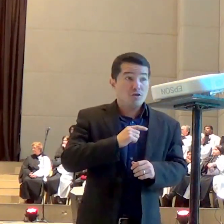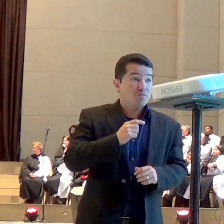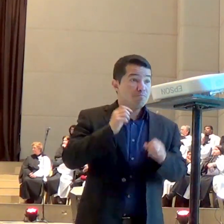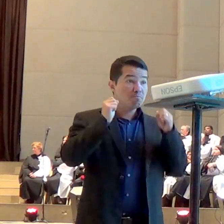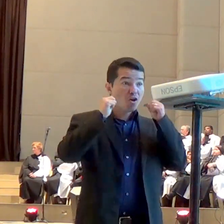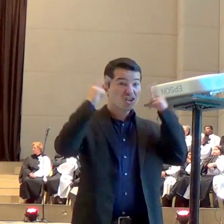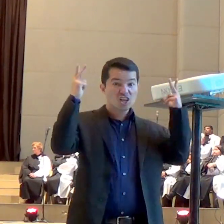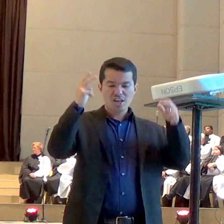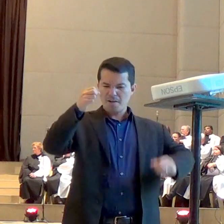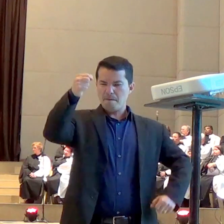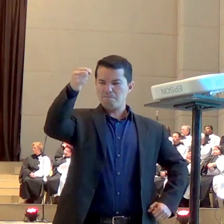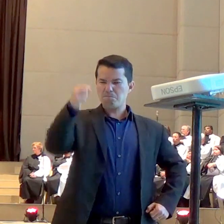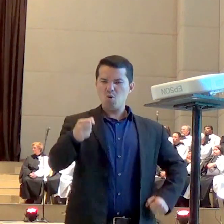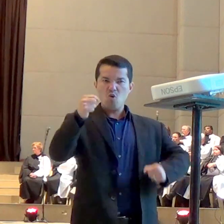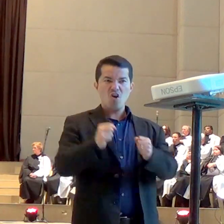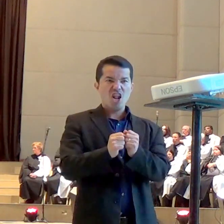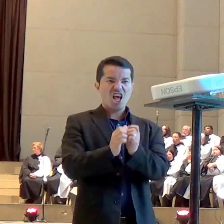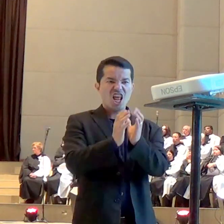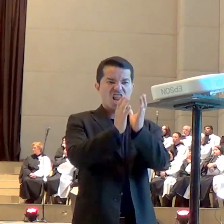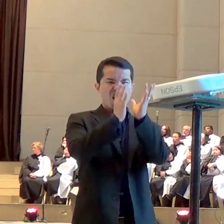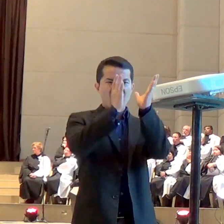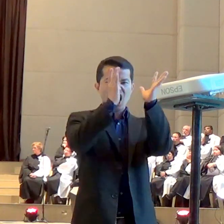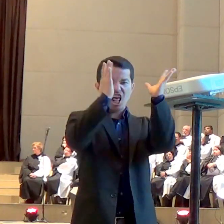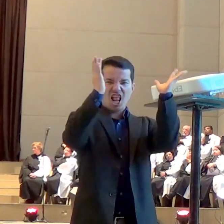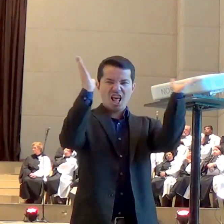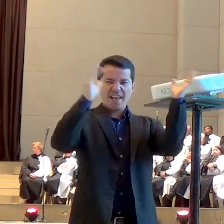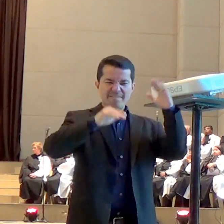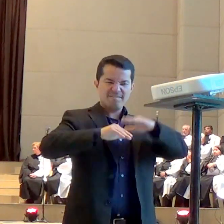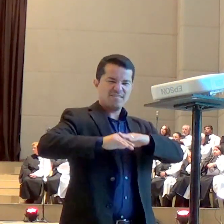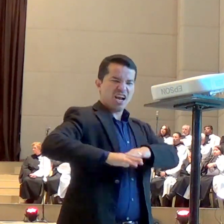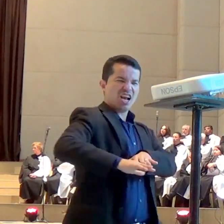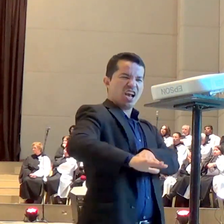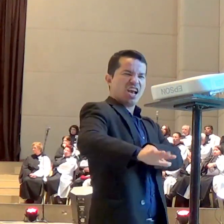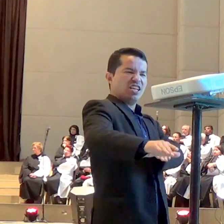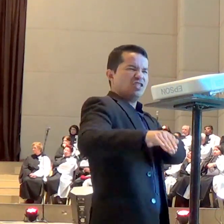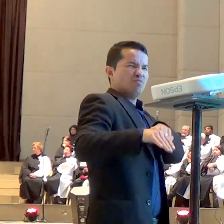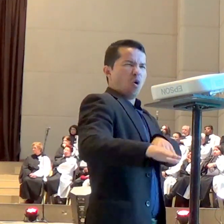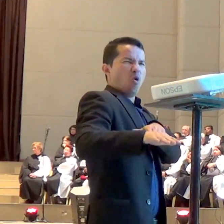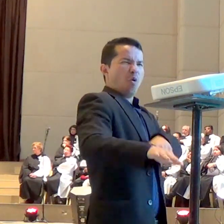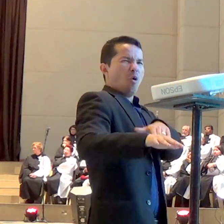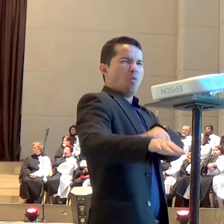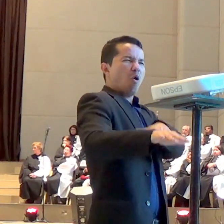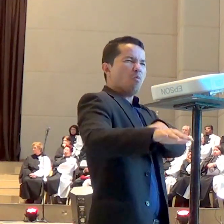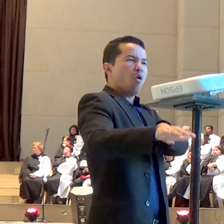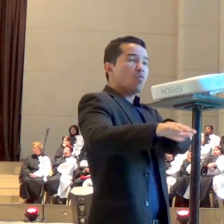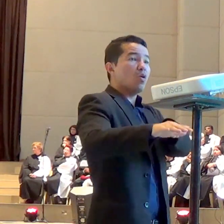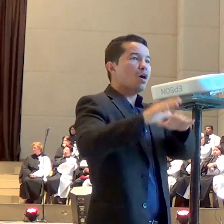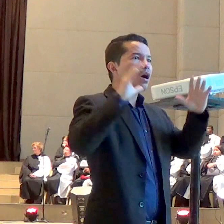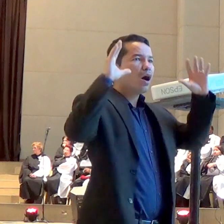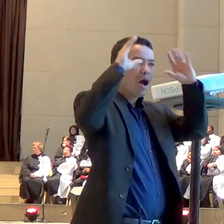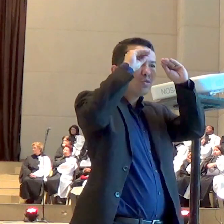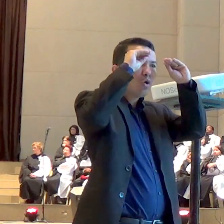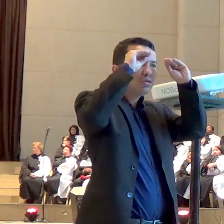toda noite para aquecer o povo de Deus eu creio que essa grande